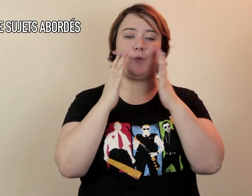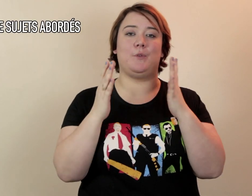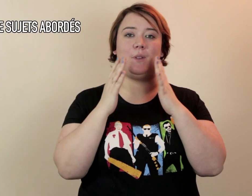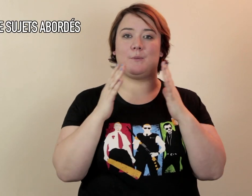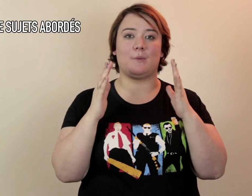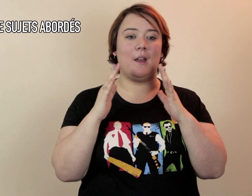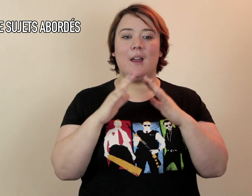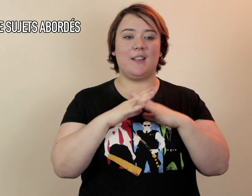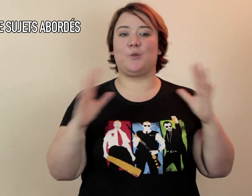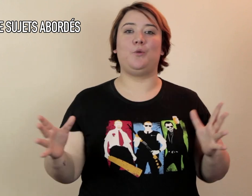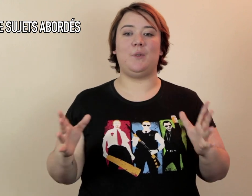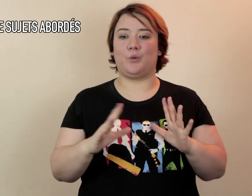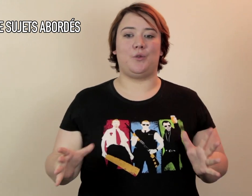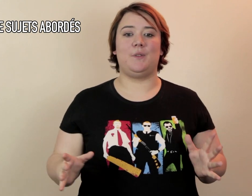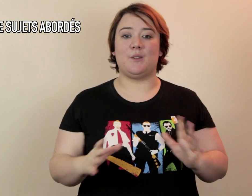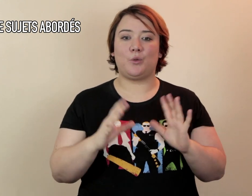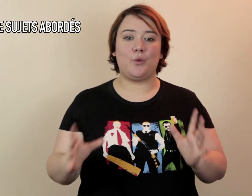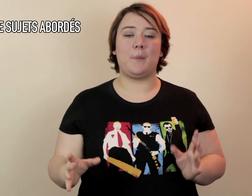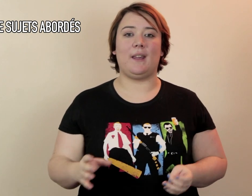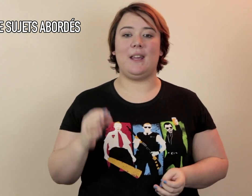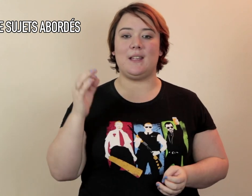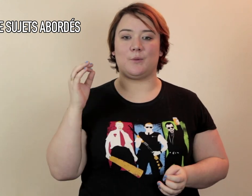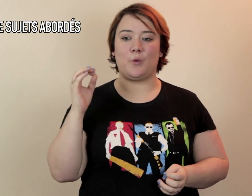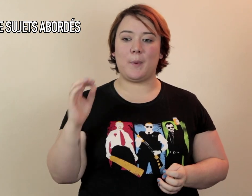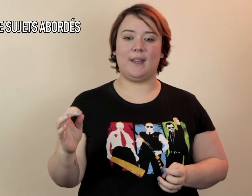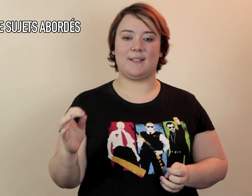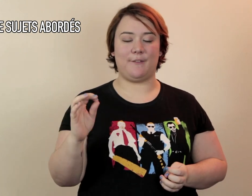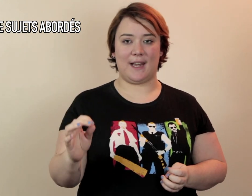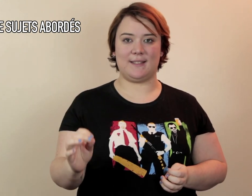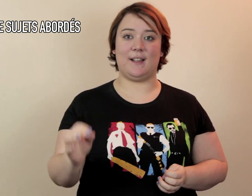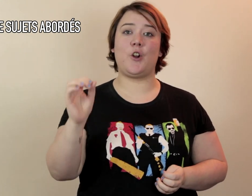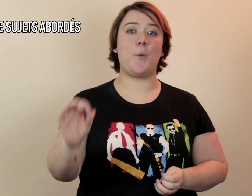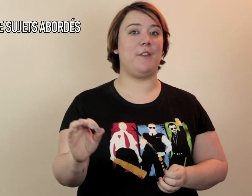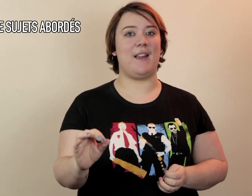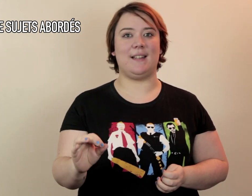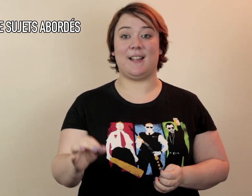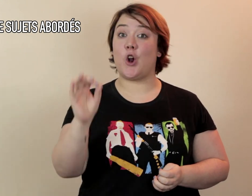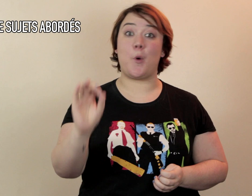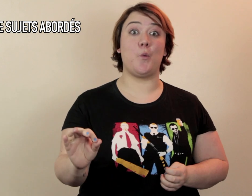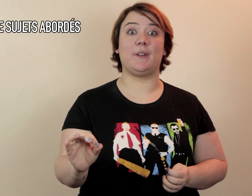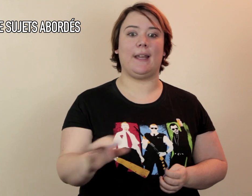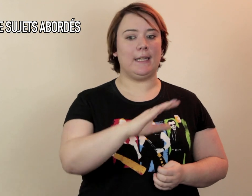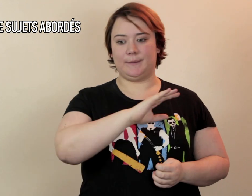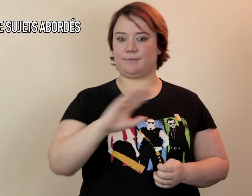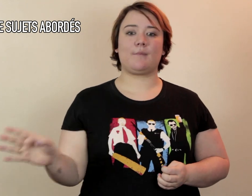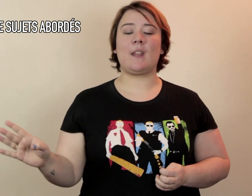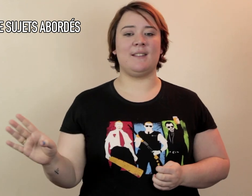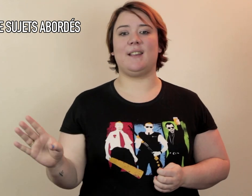mon dieu Ils ont tout juste Ils ont tout compris Ils ont compris ce qu'il fallait dire Comment il fallait le dire Comment le montrer Et c'est